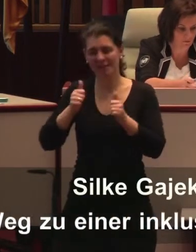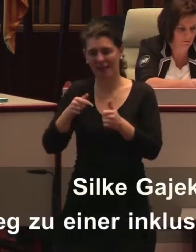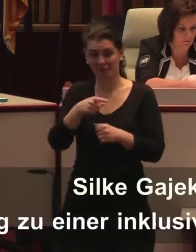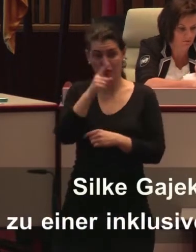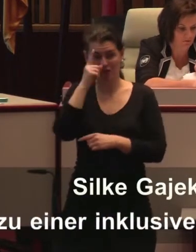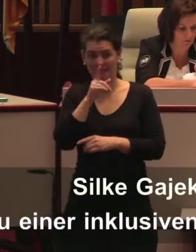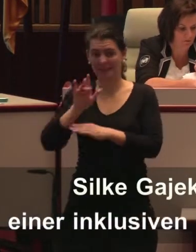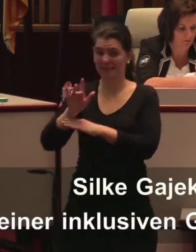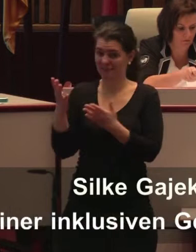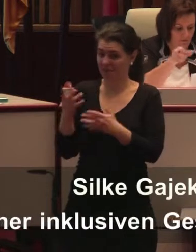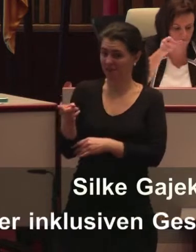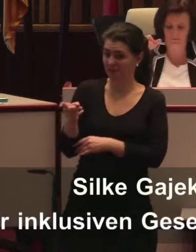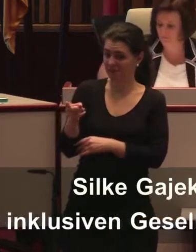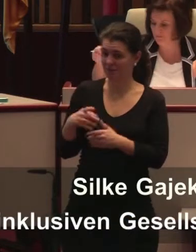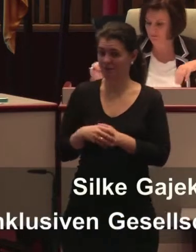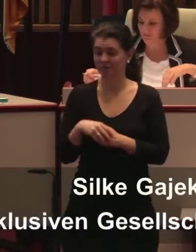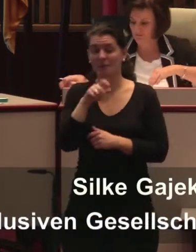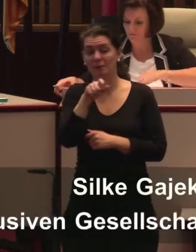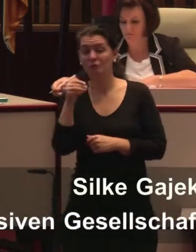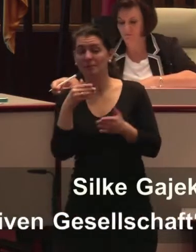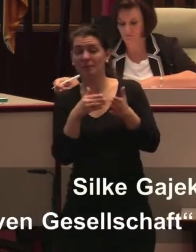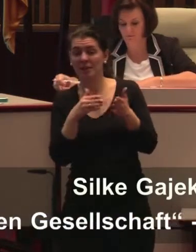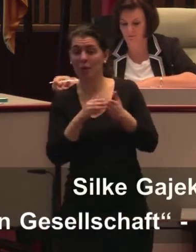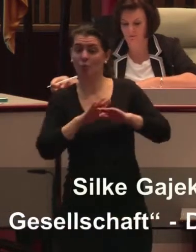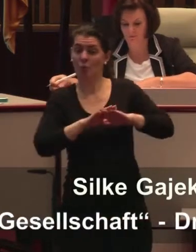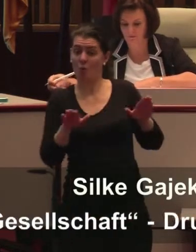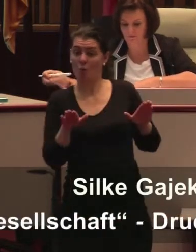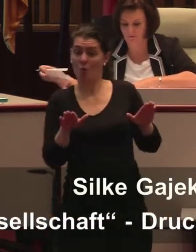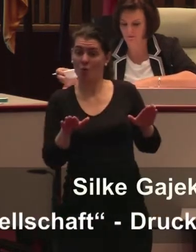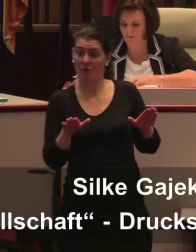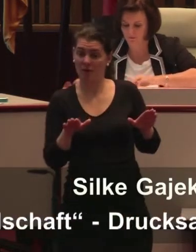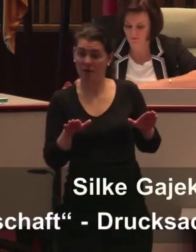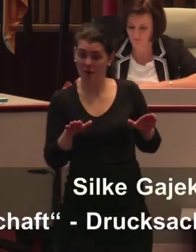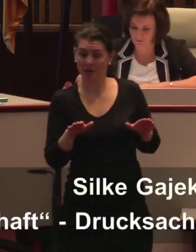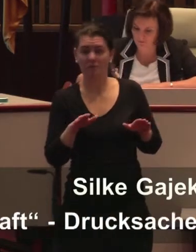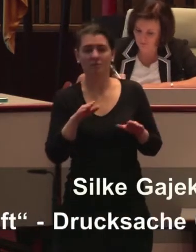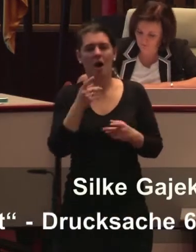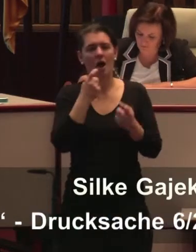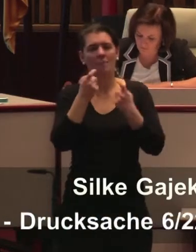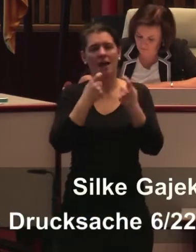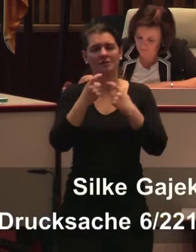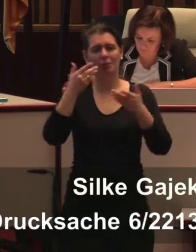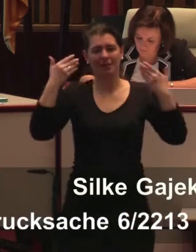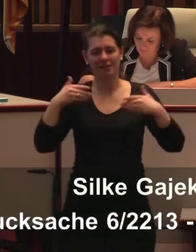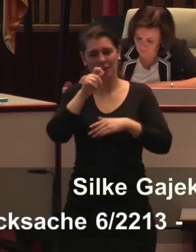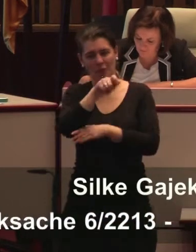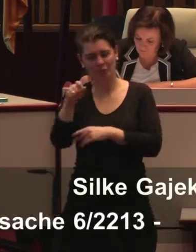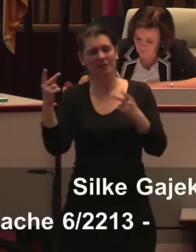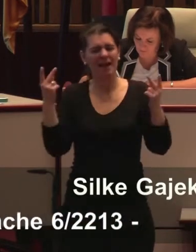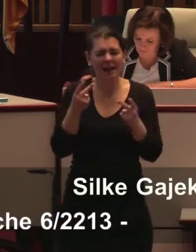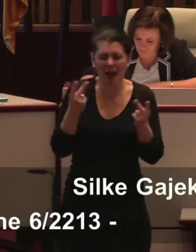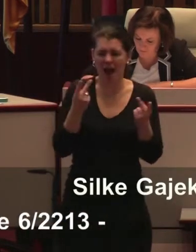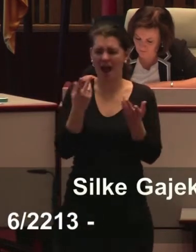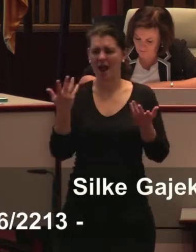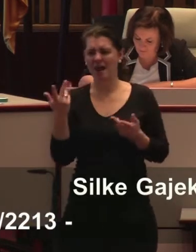mit Behinderung oder ohne, ob mit Migrationshintergrund oder ohne, für Menschen mit chronischer Krankheit oder